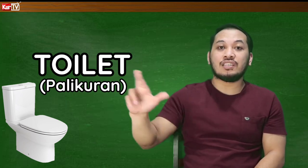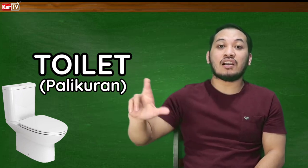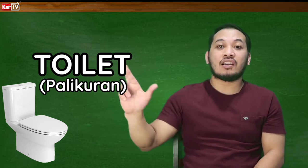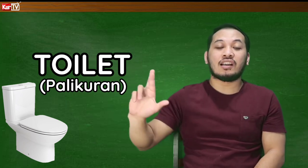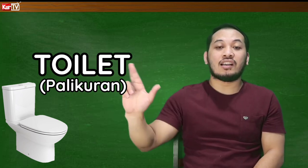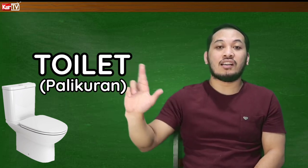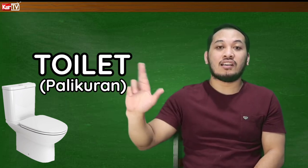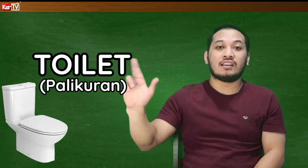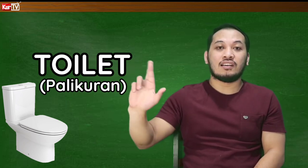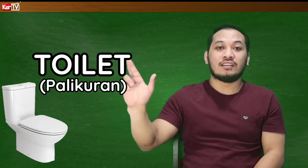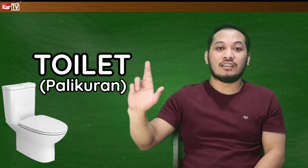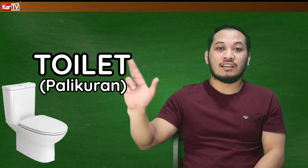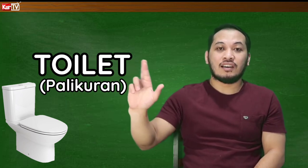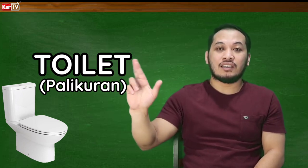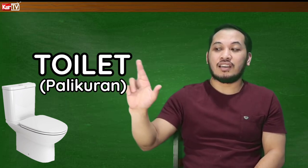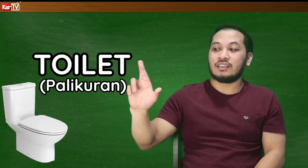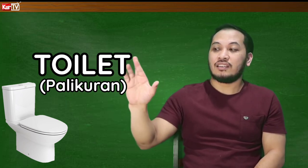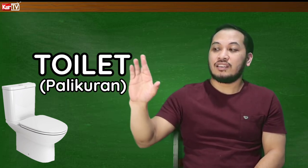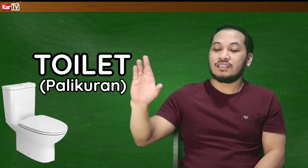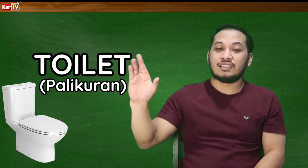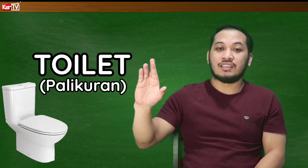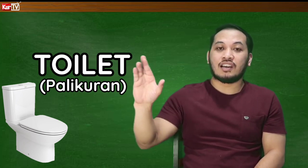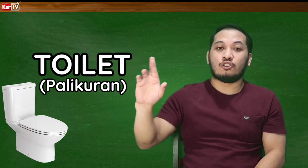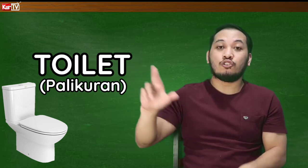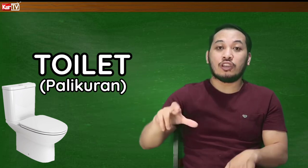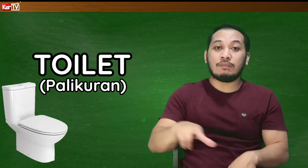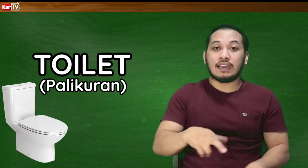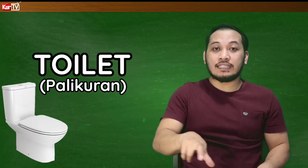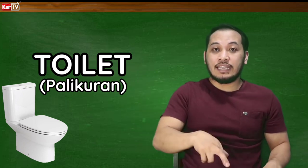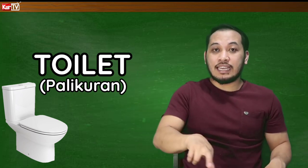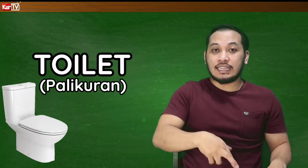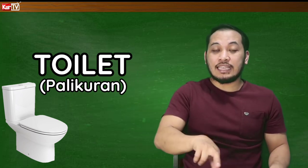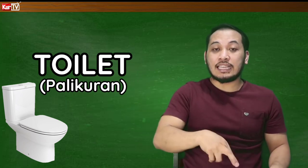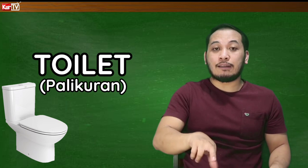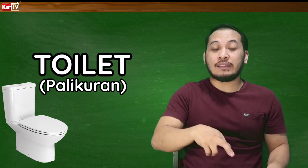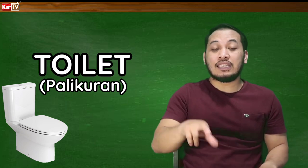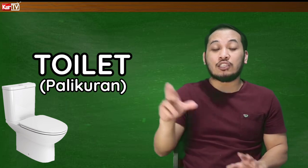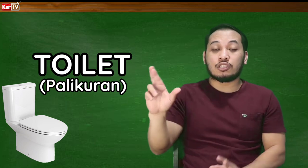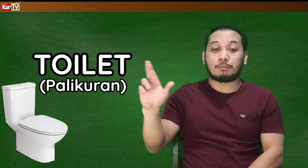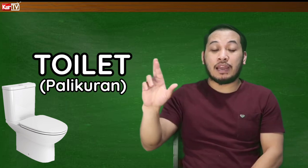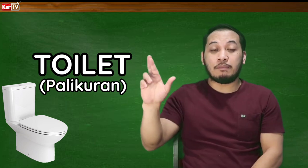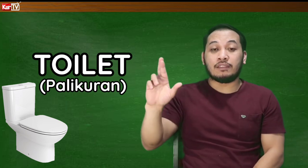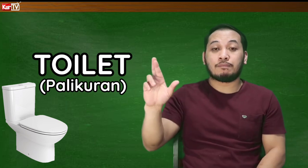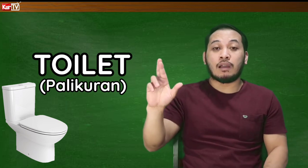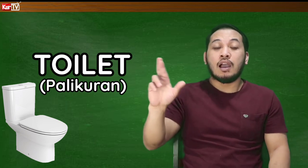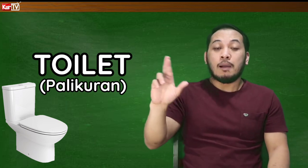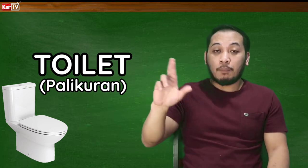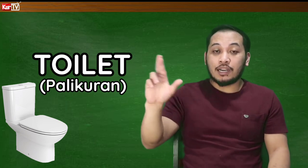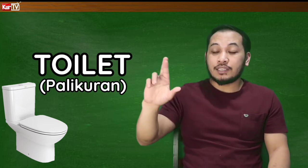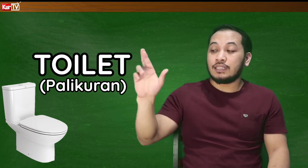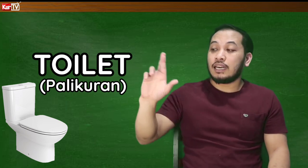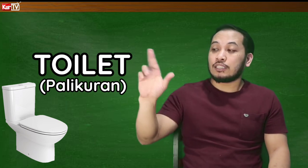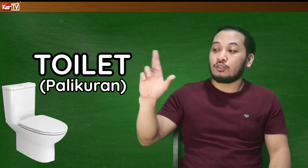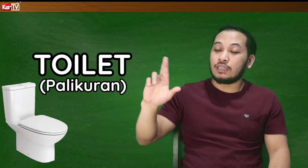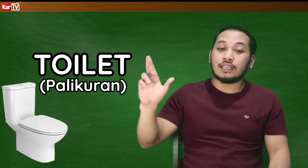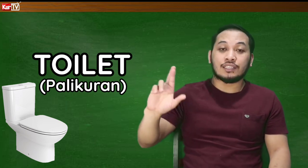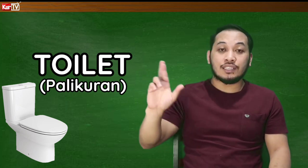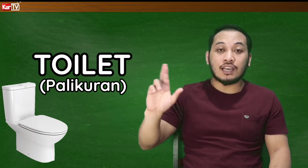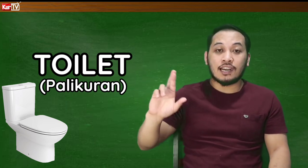CR, ayan, CR. O, yung iba kasi tinatampan nila dun sa private parts nila. So, ayan, CR.